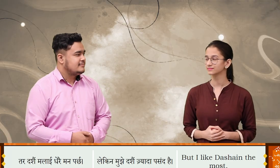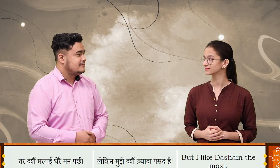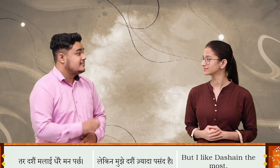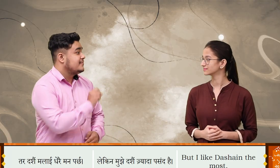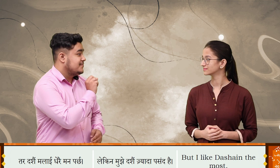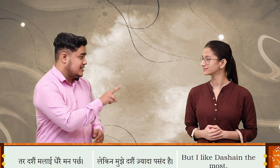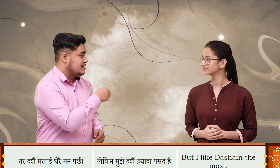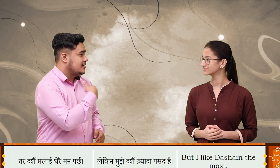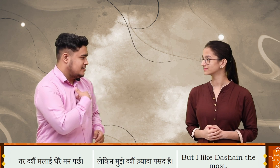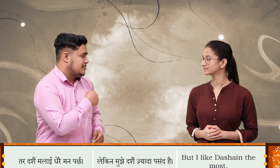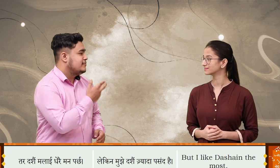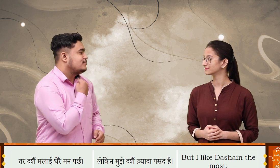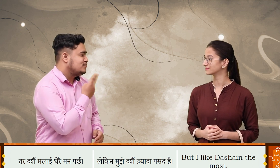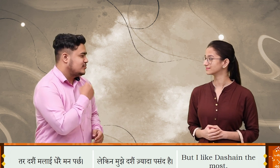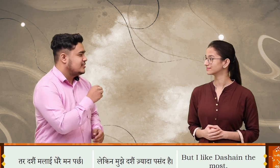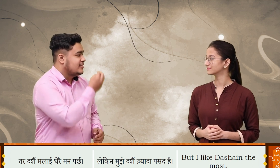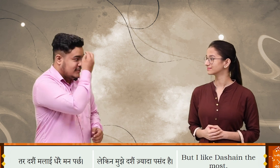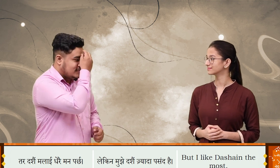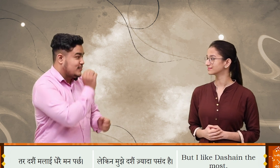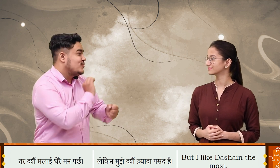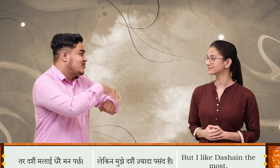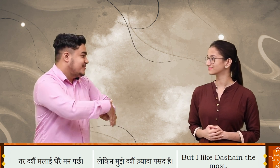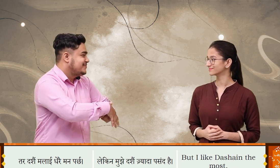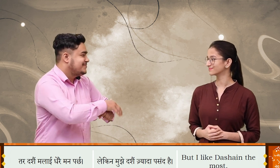तरा दसई मलाई देरेई मन पर्चा